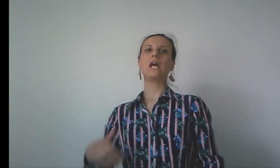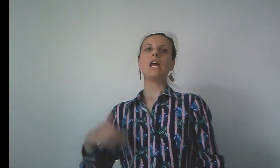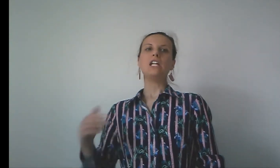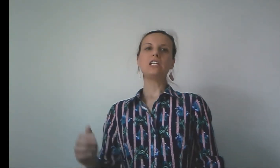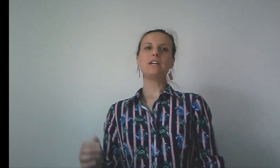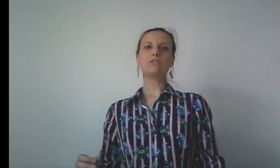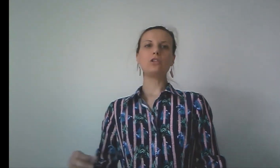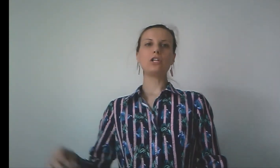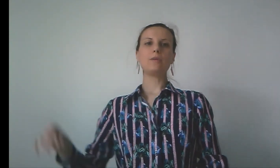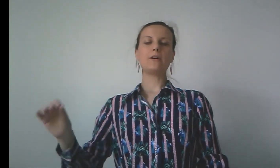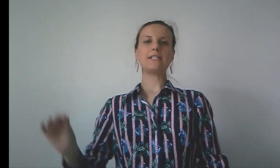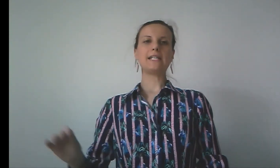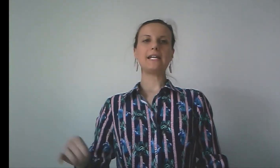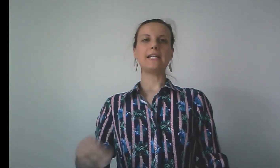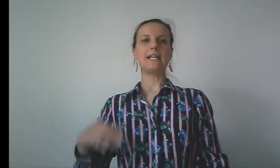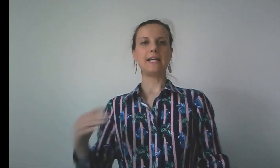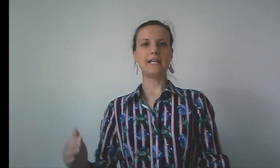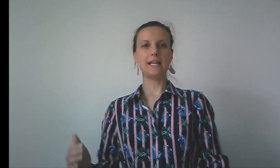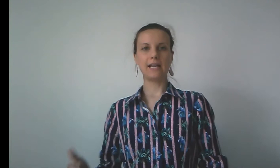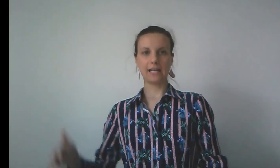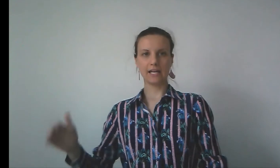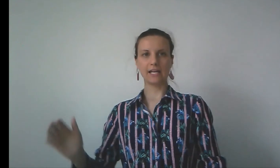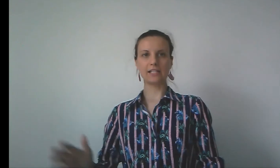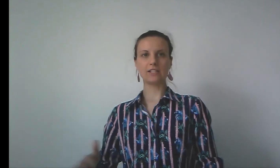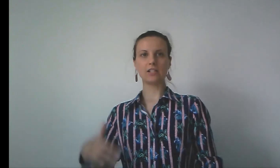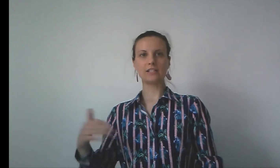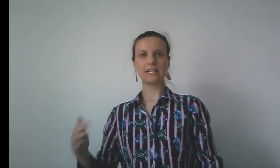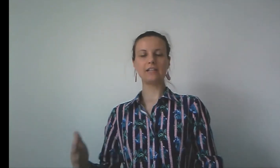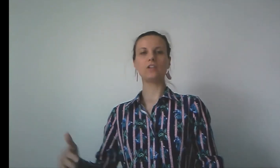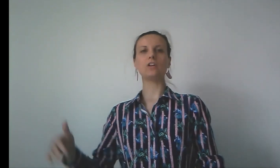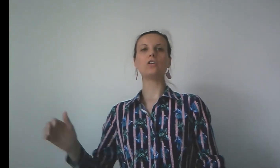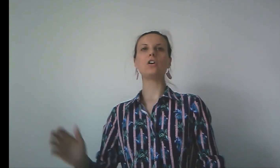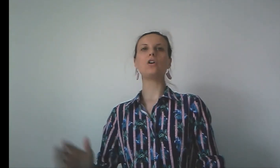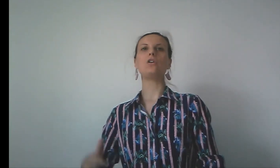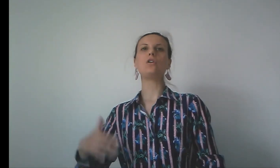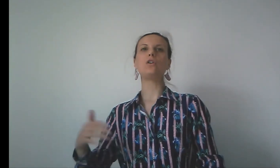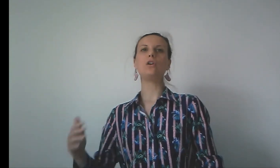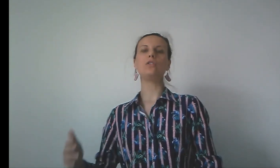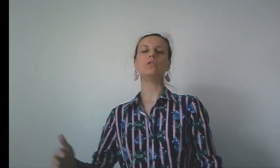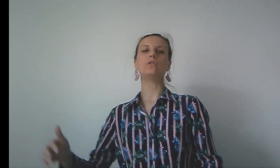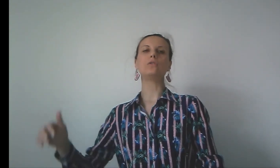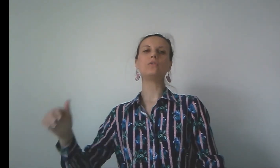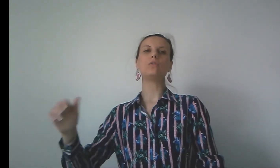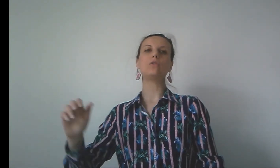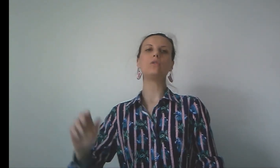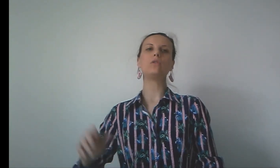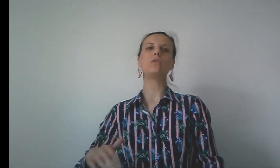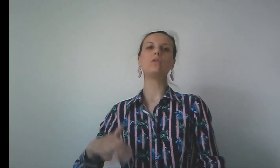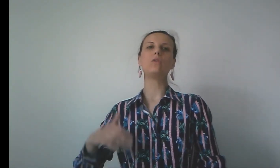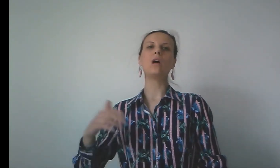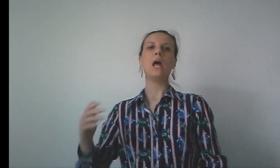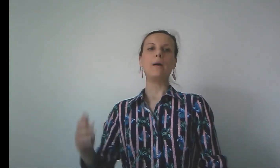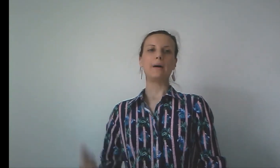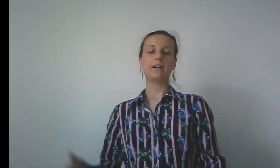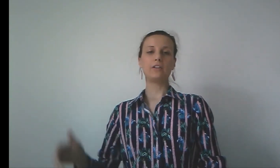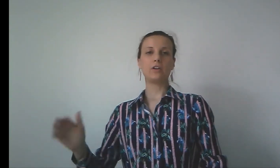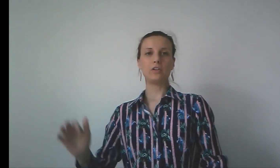J'ai voulu posséder sans attendre le nom. Pardonne